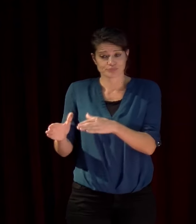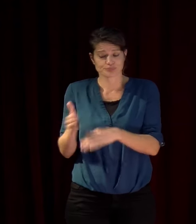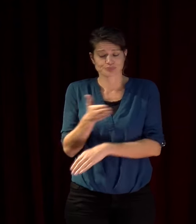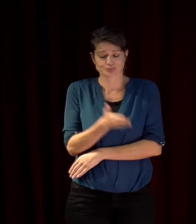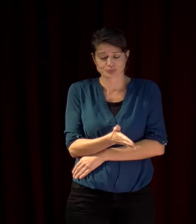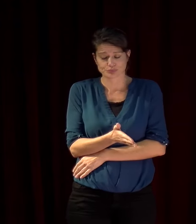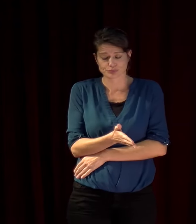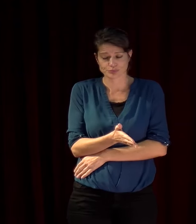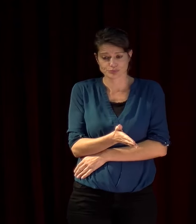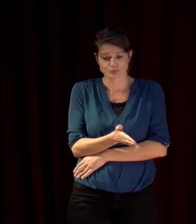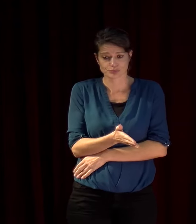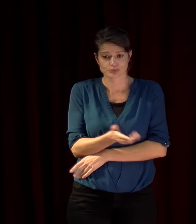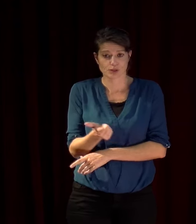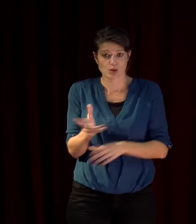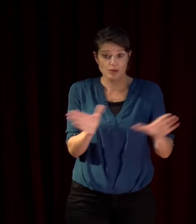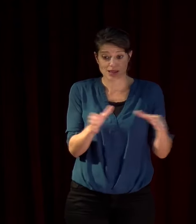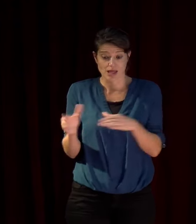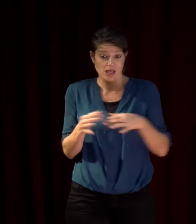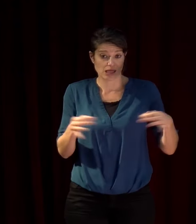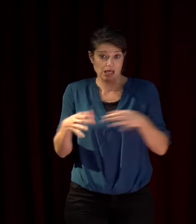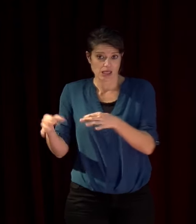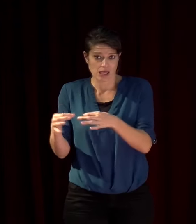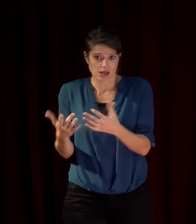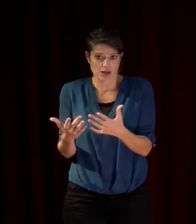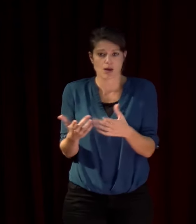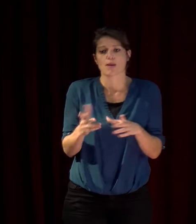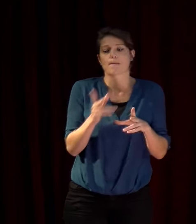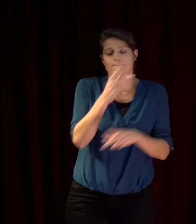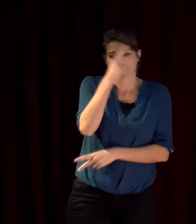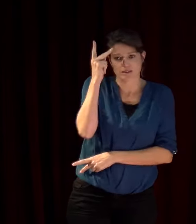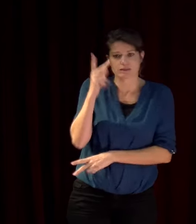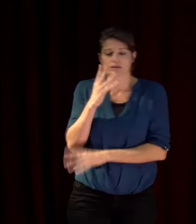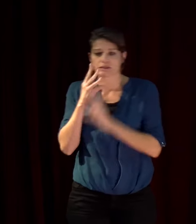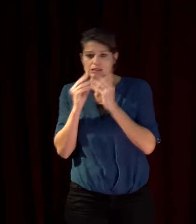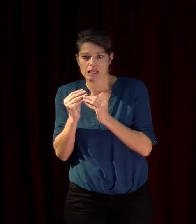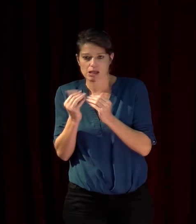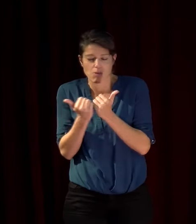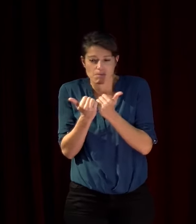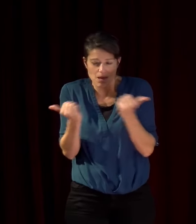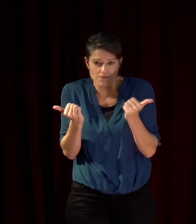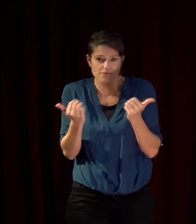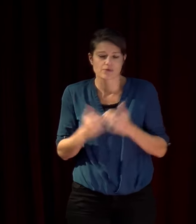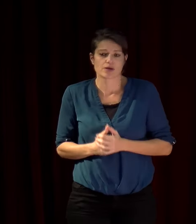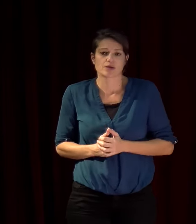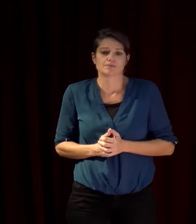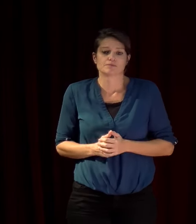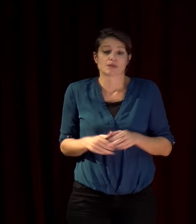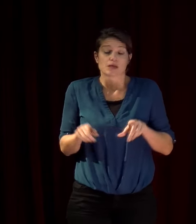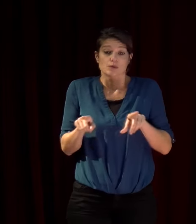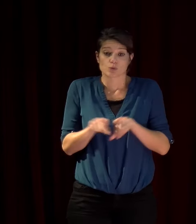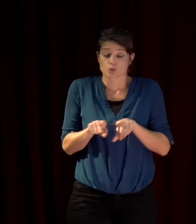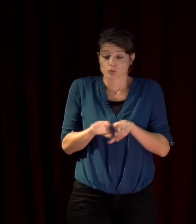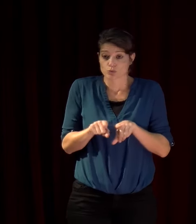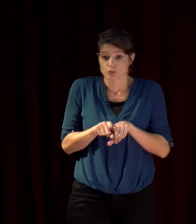deux les deux états potentiels c'est l'état de Palestine et l'état d'Israël mais il y a aussi la la